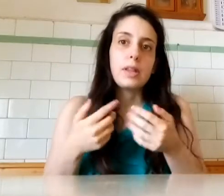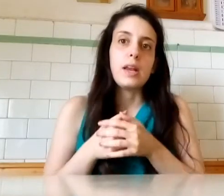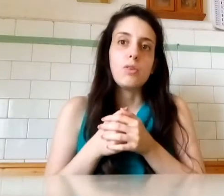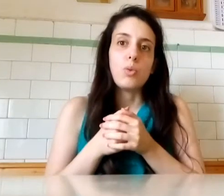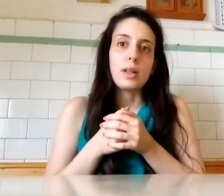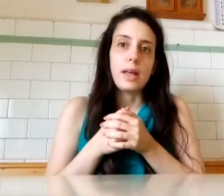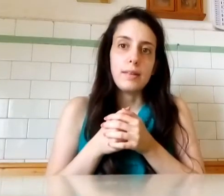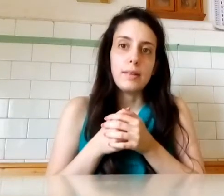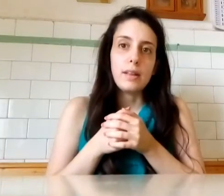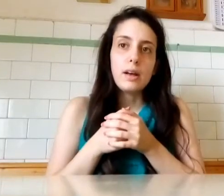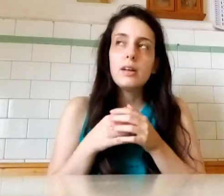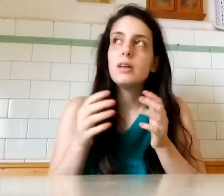tenere sulla testa